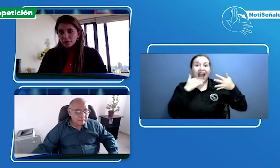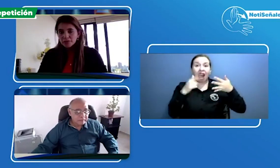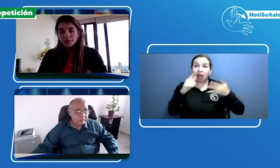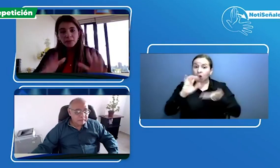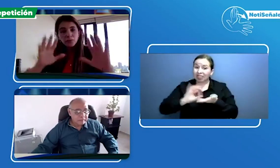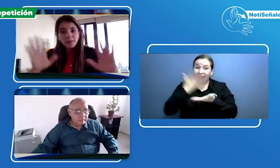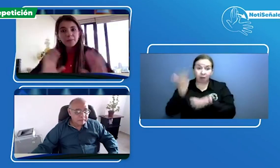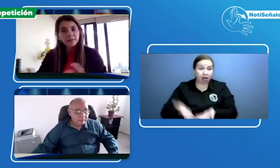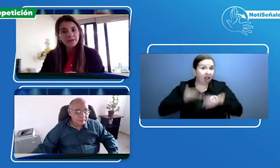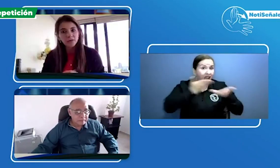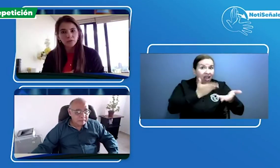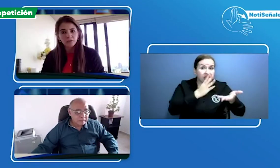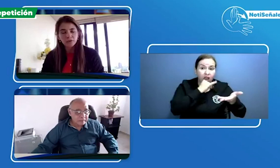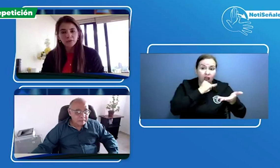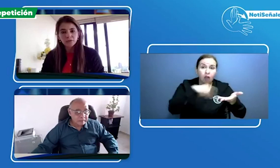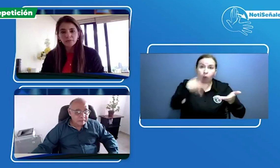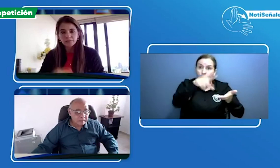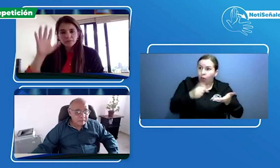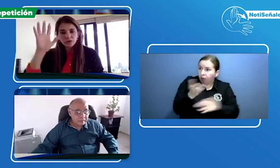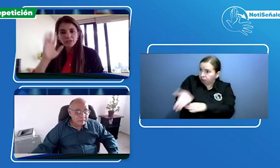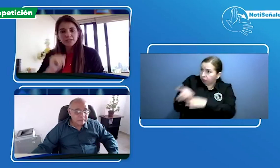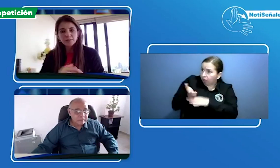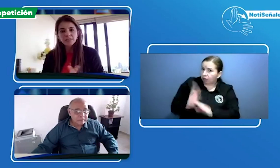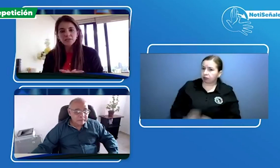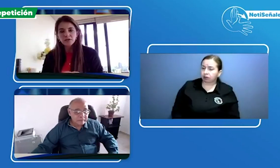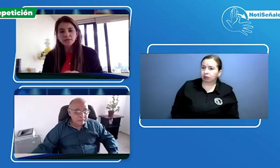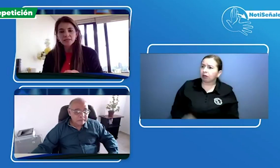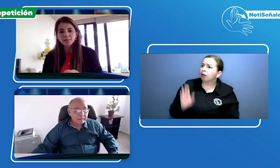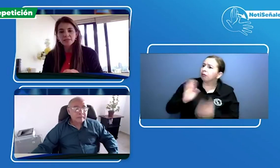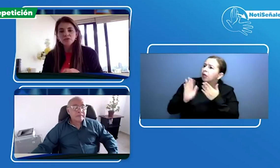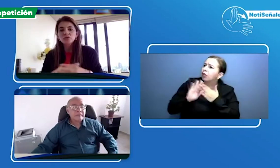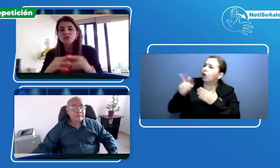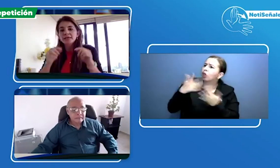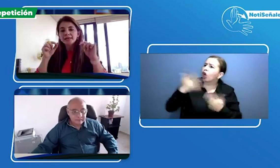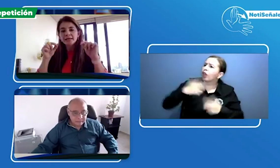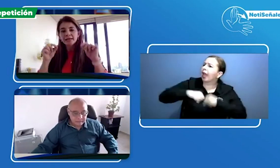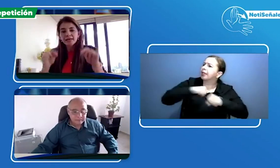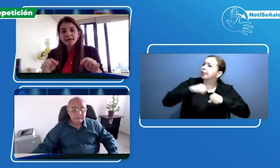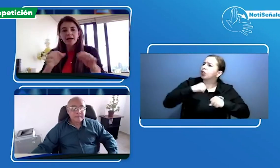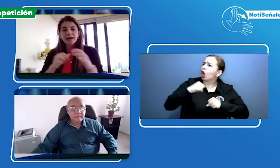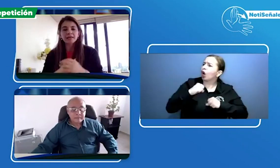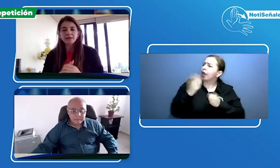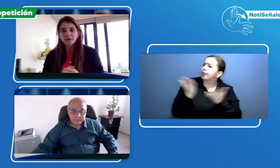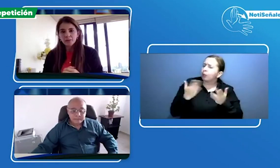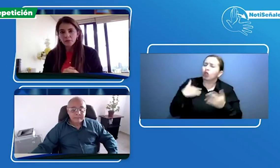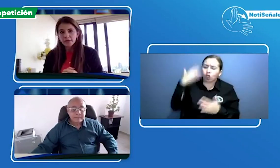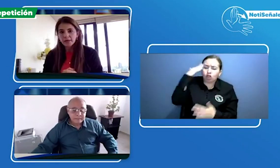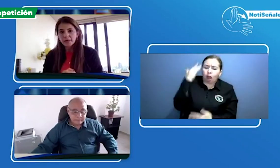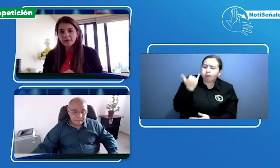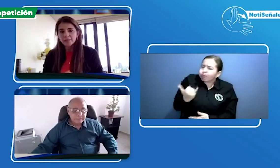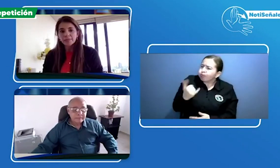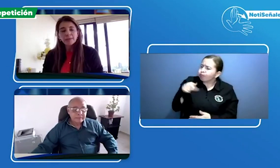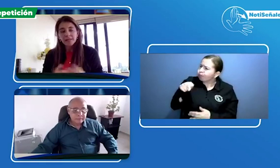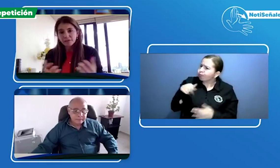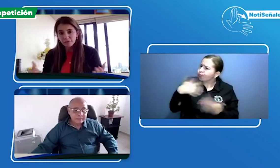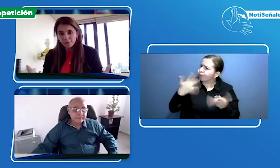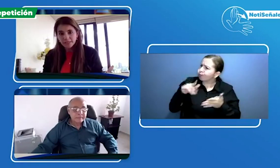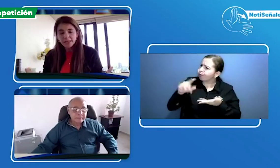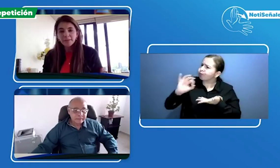servir, pueden pedirlo ¿dónde está mi gestora de servicio? Yo sé que aquí hay plataforma servir,